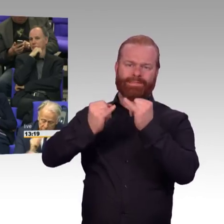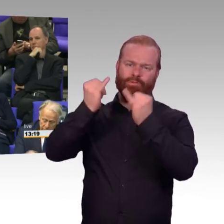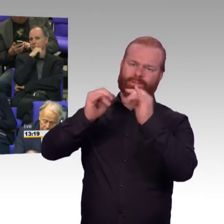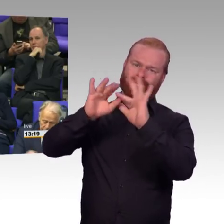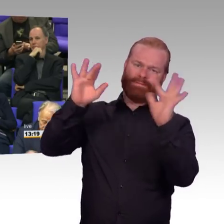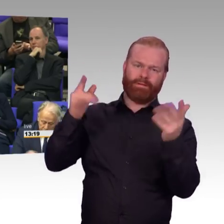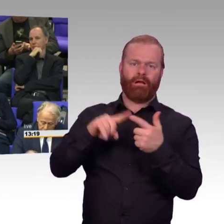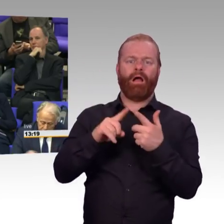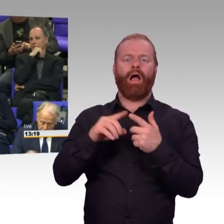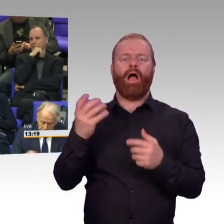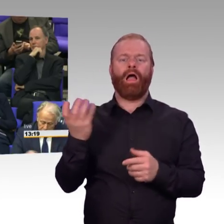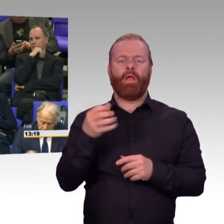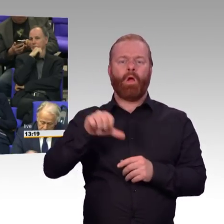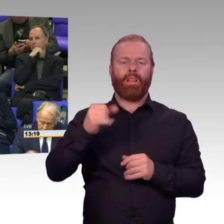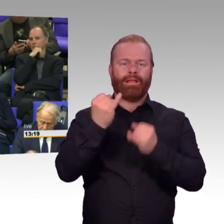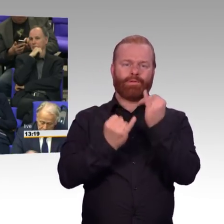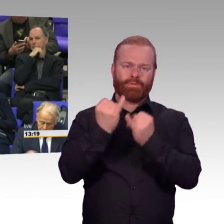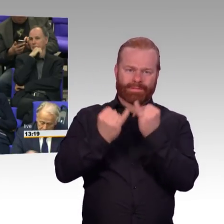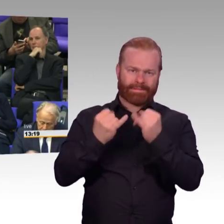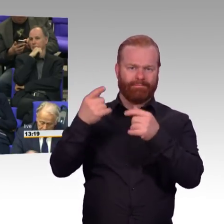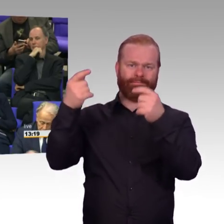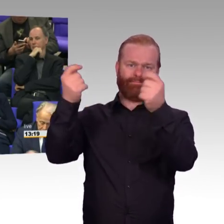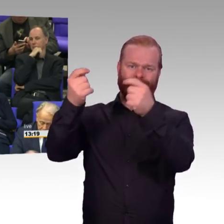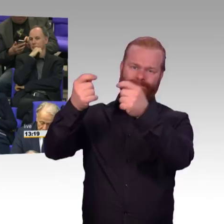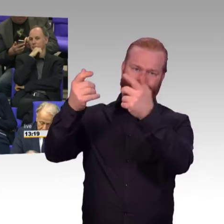Büttel sind der US-amerikanischen Erdölindustrie. Ist das Ihre Aussage für den Klimaschutz?